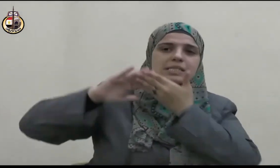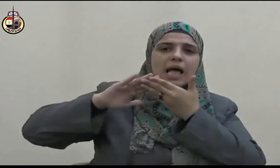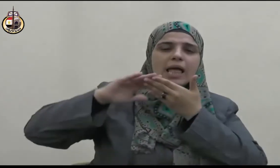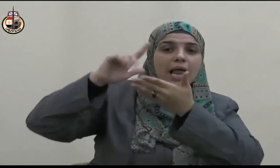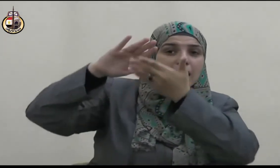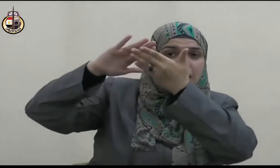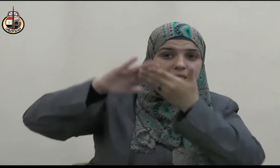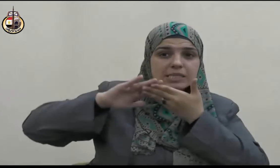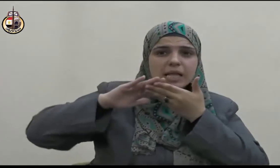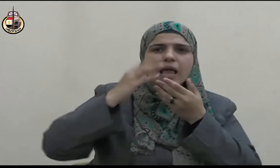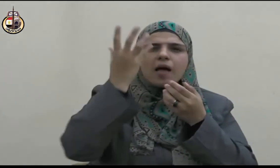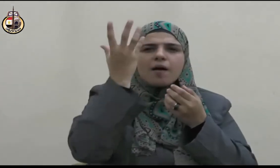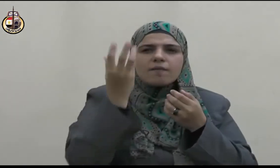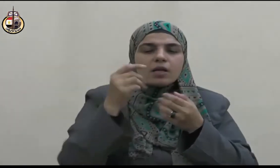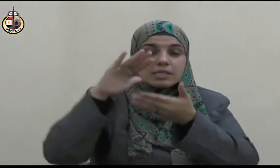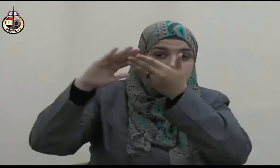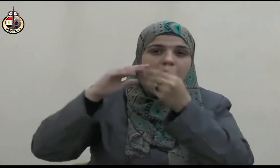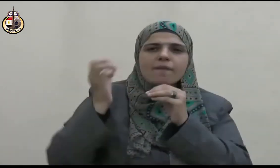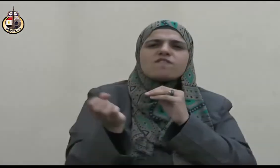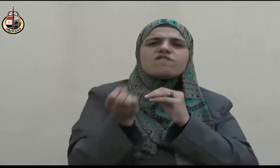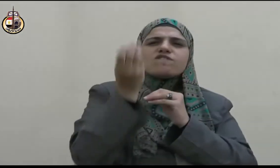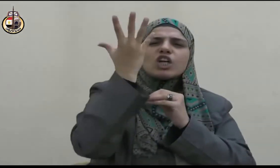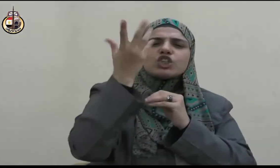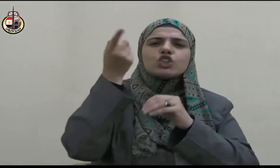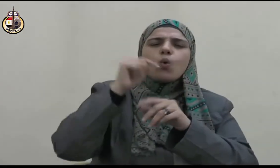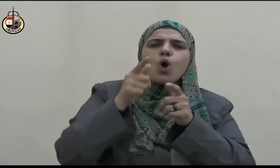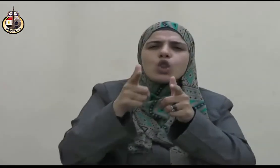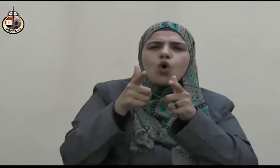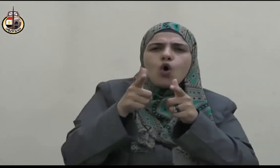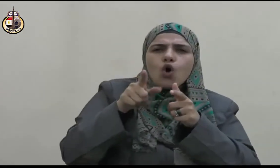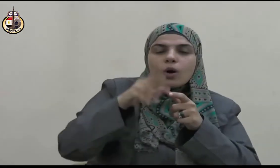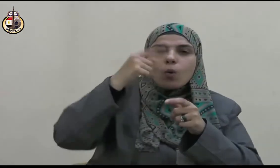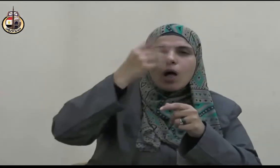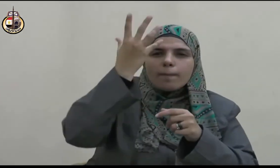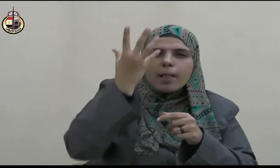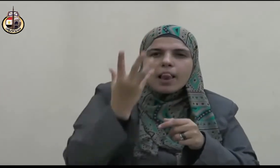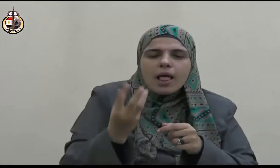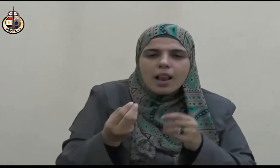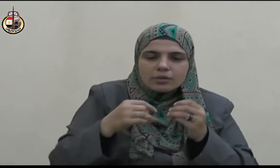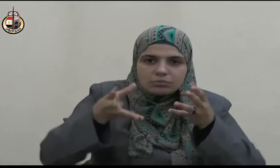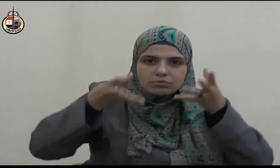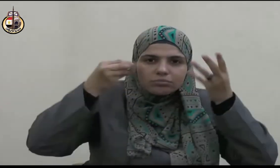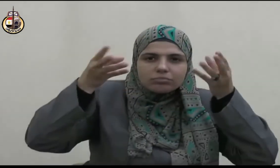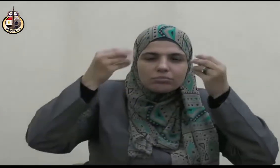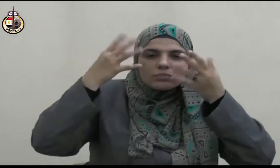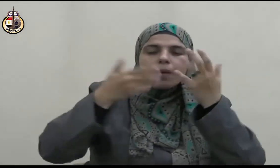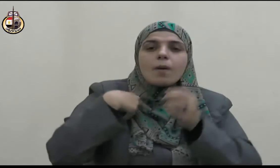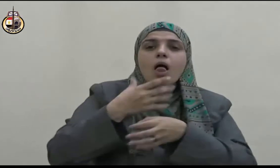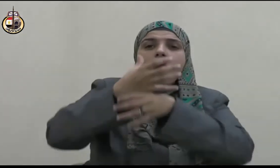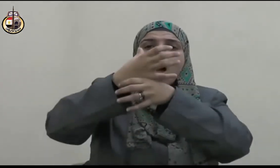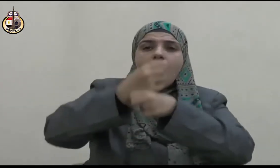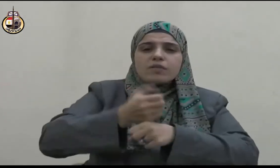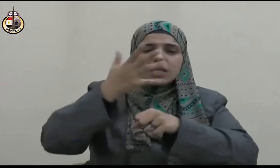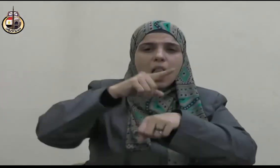والرحمة وتأليف القلوب فرسالة الإسلام عدل كلها رحمة